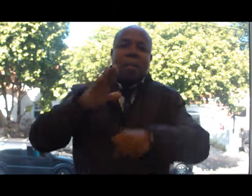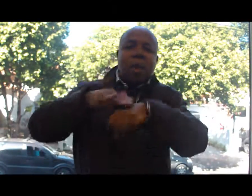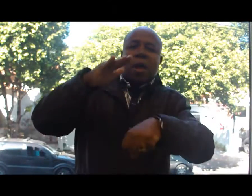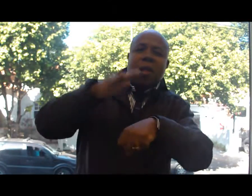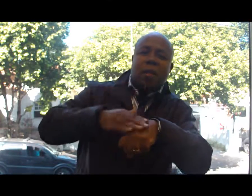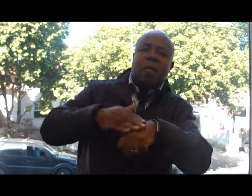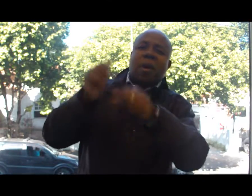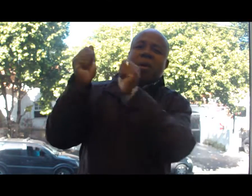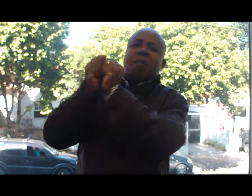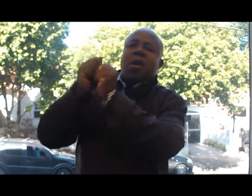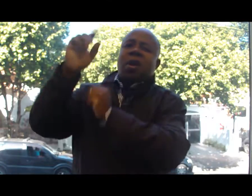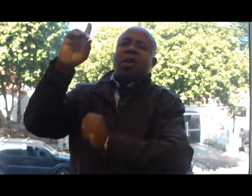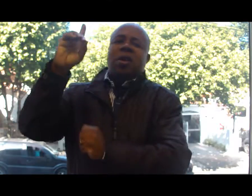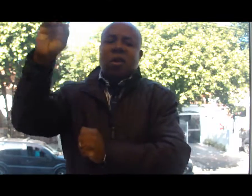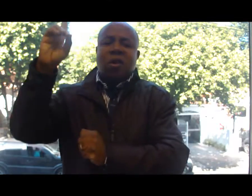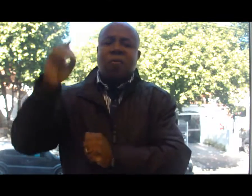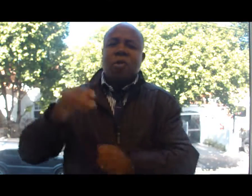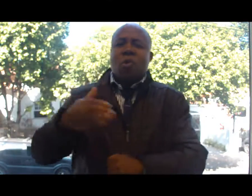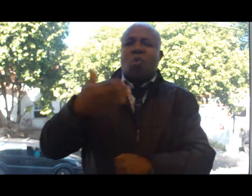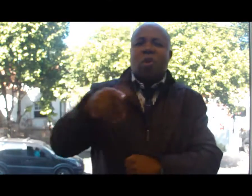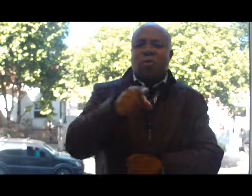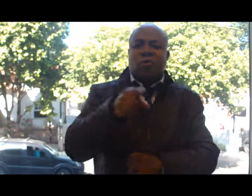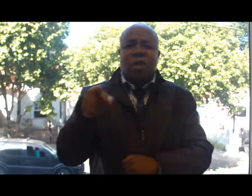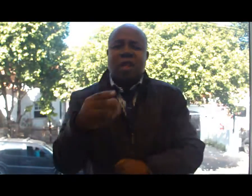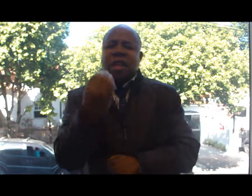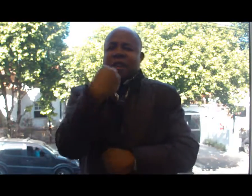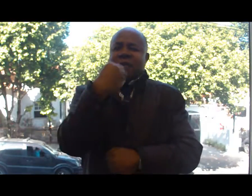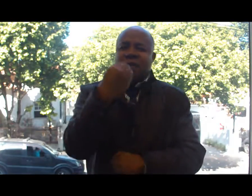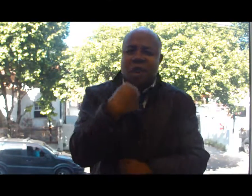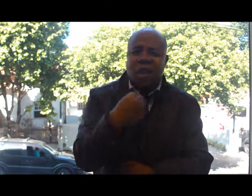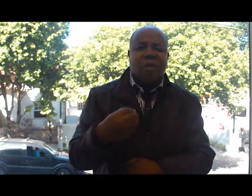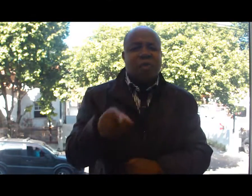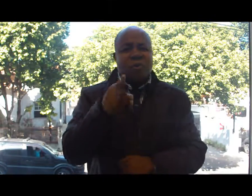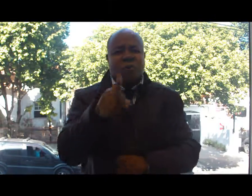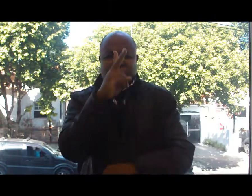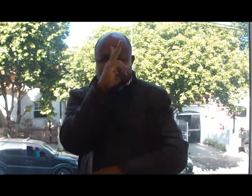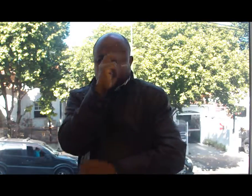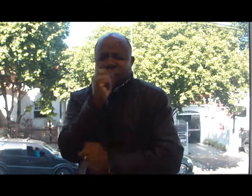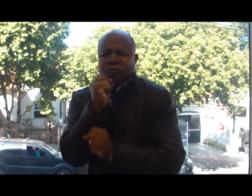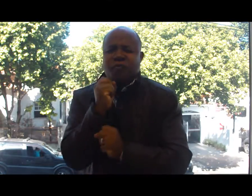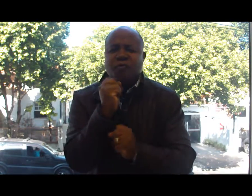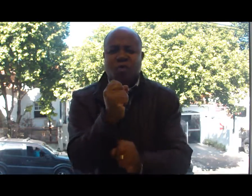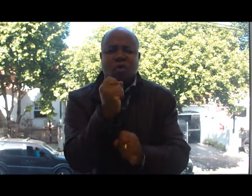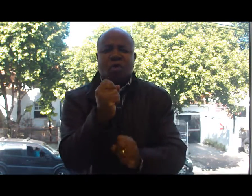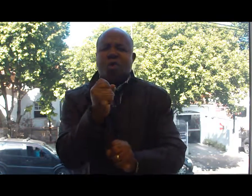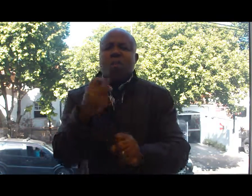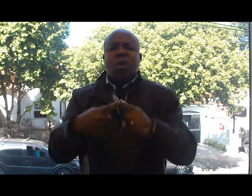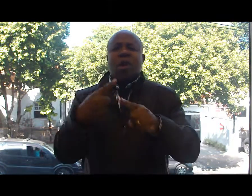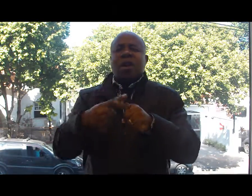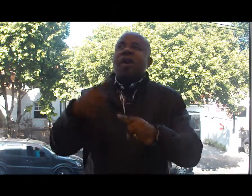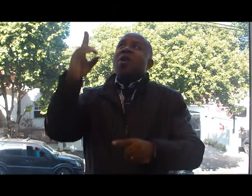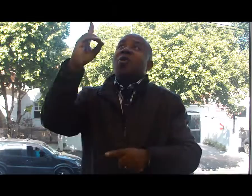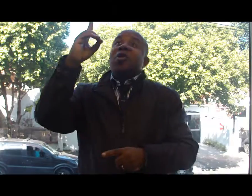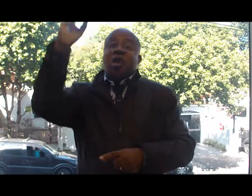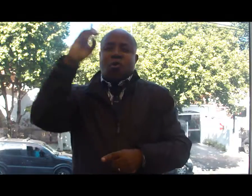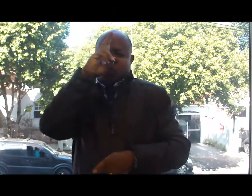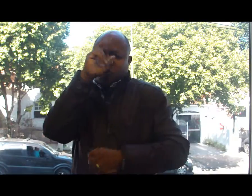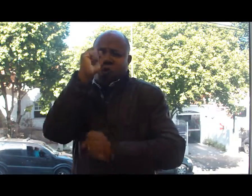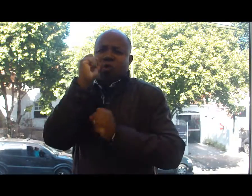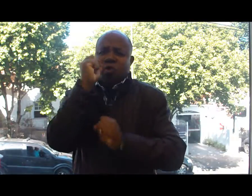e aproveite essa oportunidade de ter maiores experiências com Deus, pois quando você está fraco, aí é